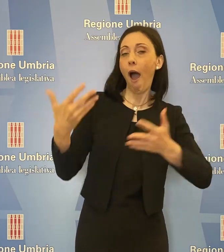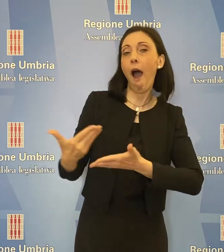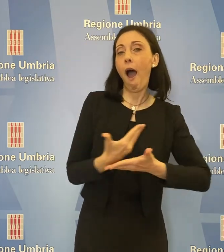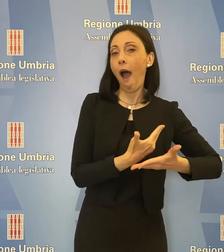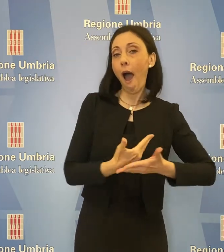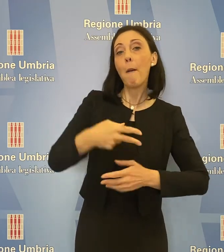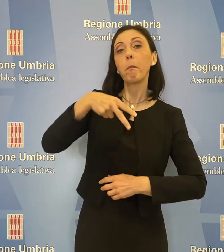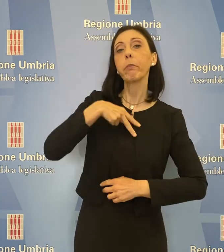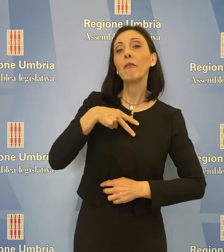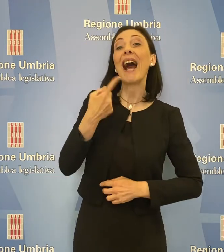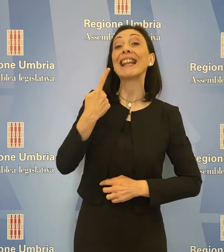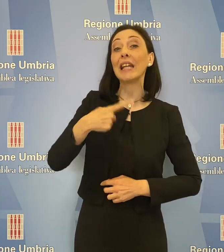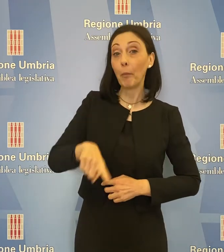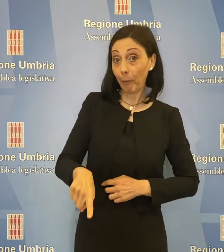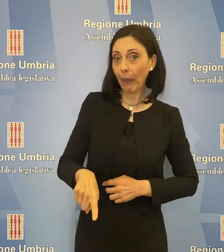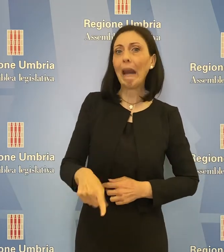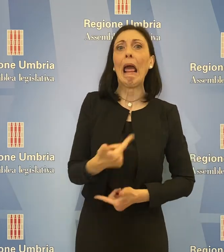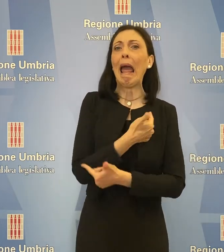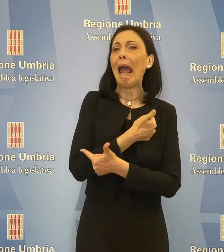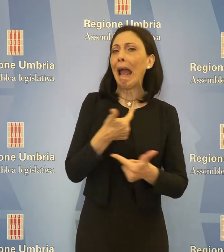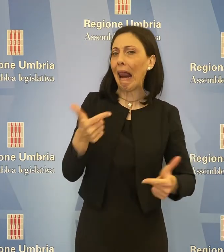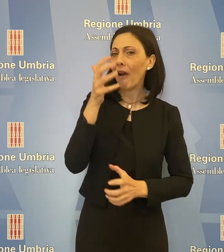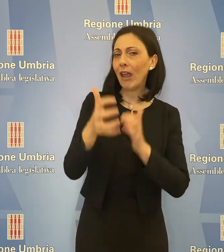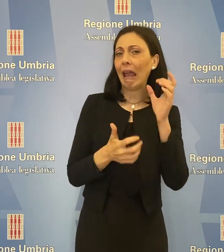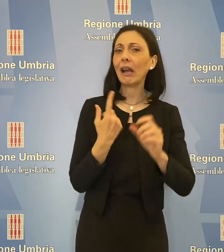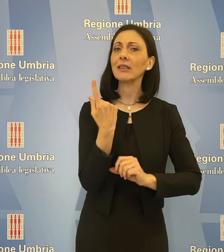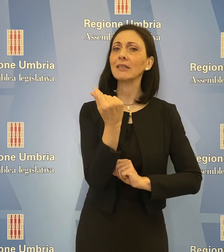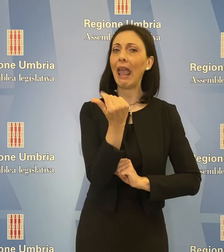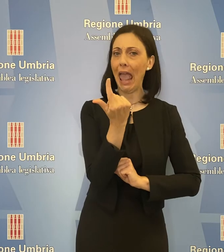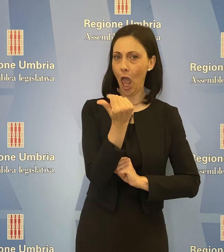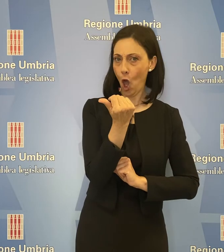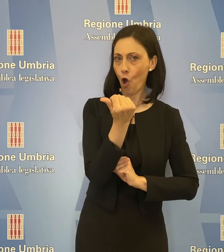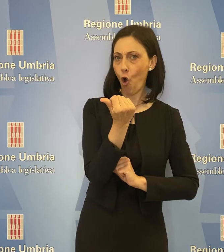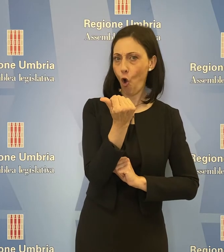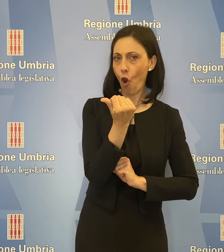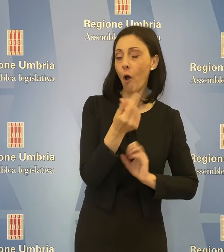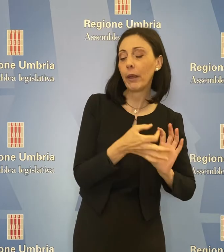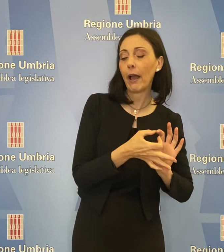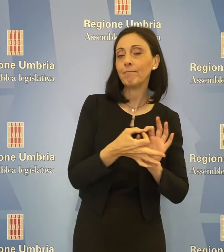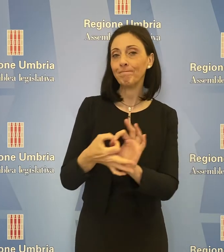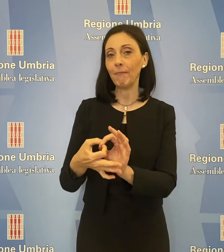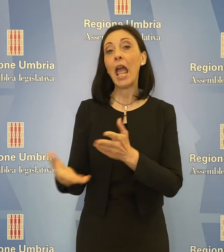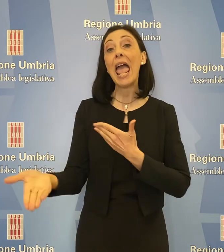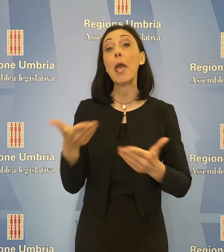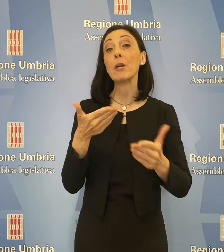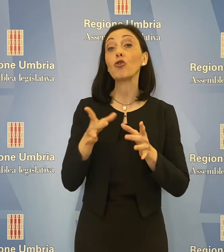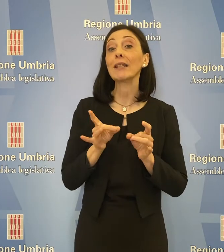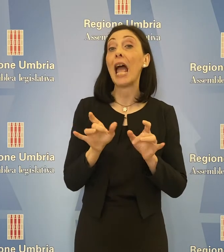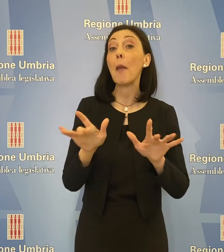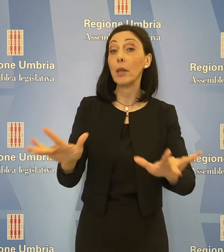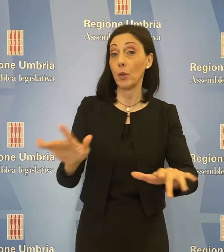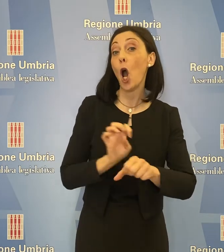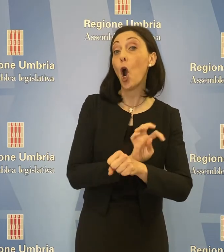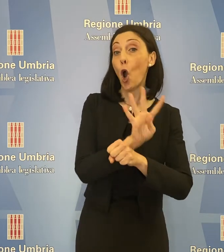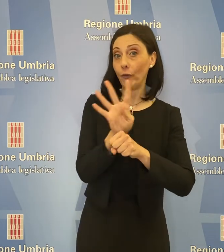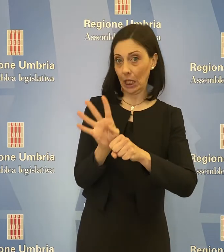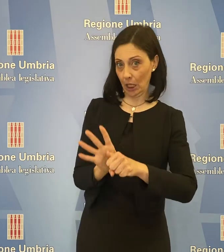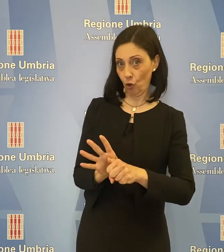privati al fine di superare la grave crisi economica che li ha interessati a seguito dell'emergenza epidemiologica da Covid